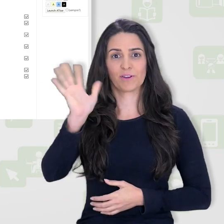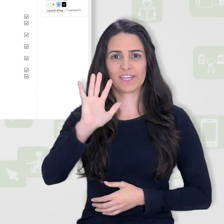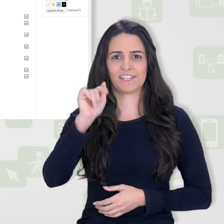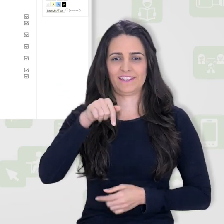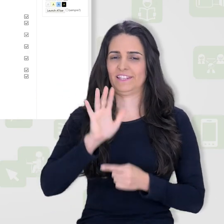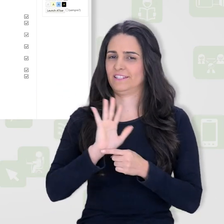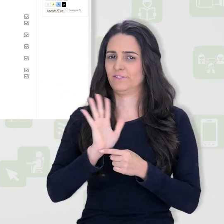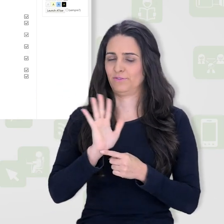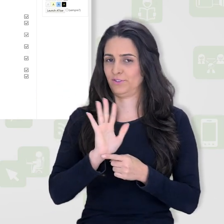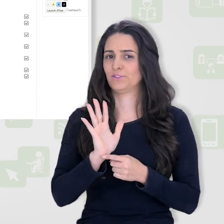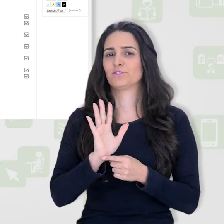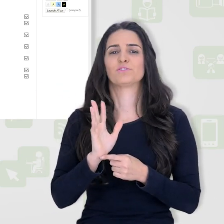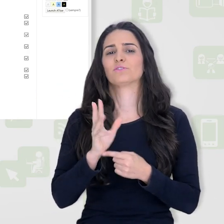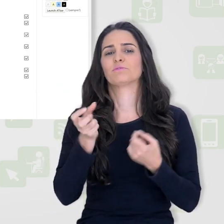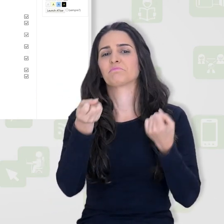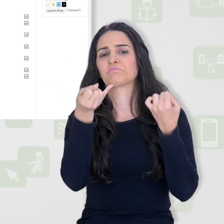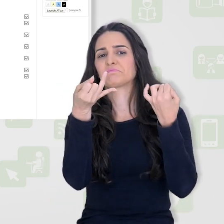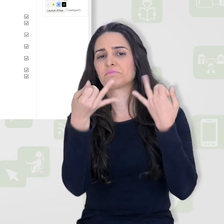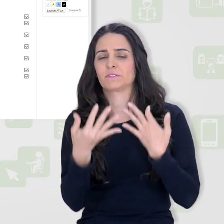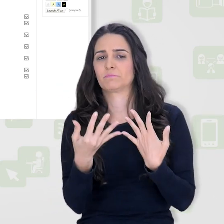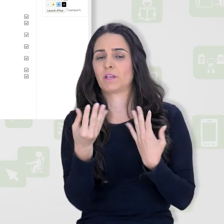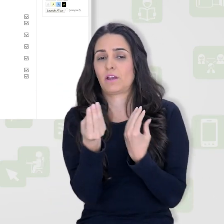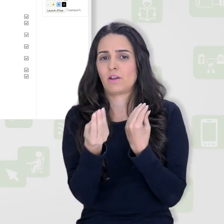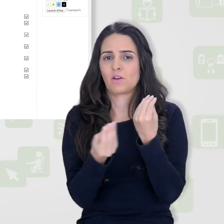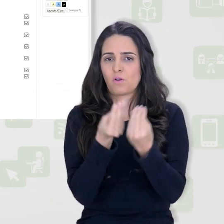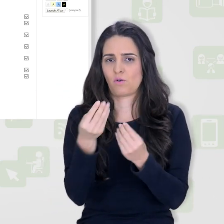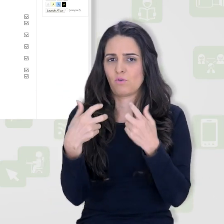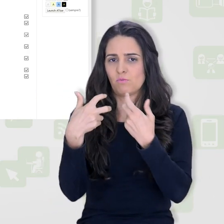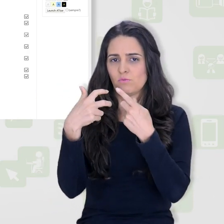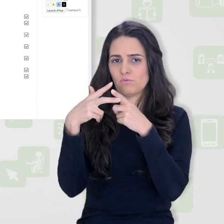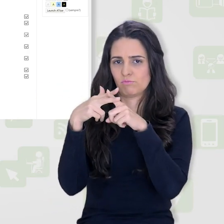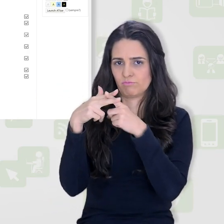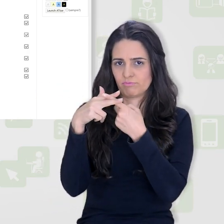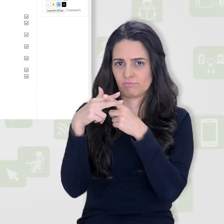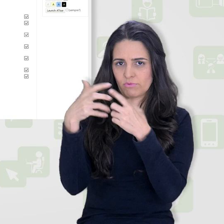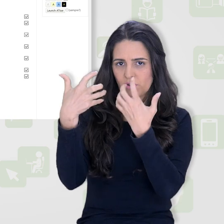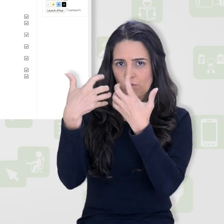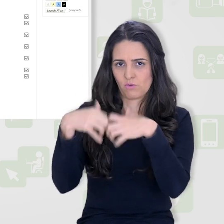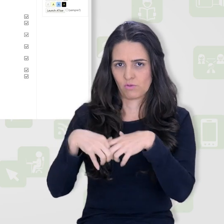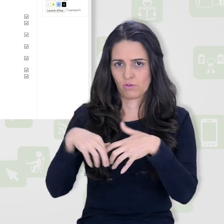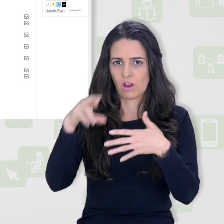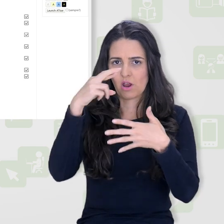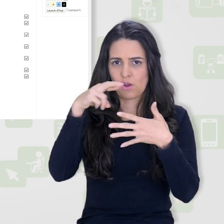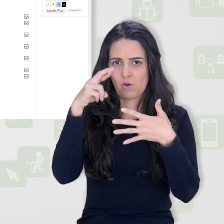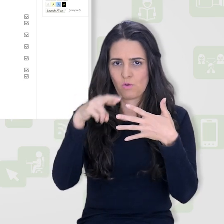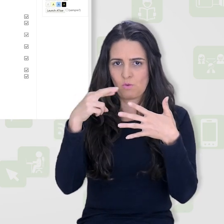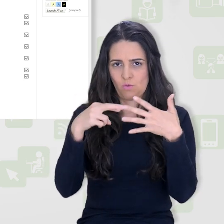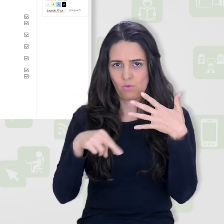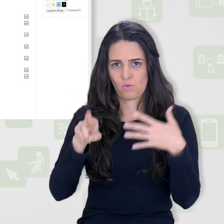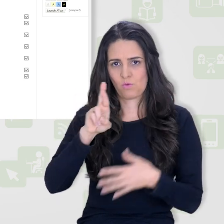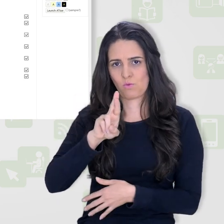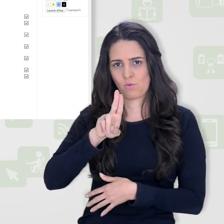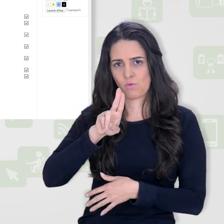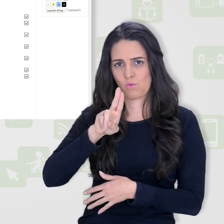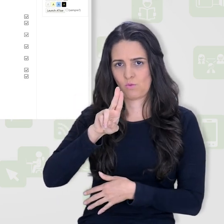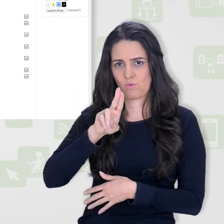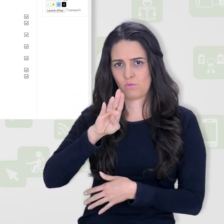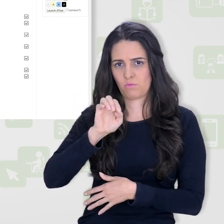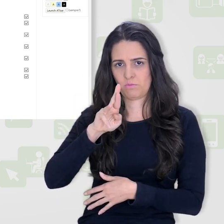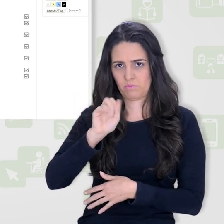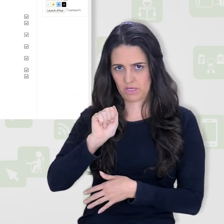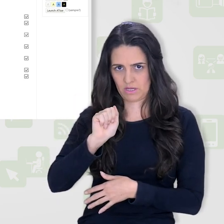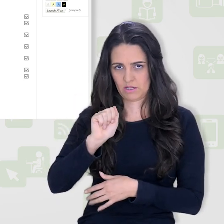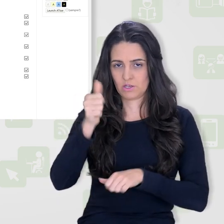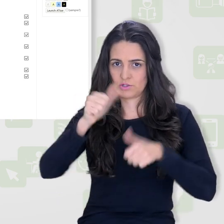Olá! Neste vídeo tutorial vamos aprender a configurar a rubrica de avaliação na